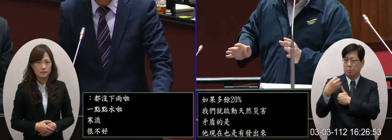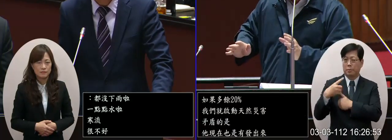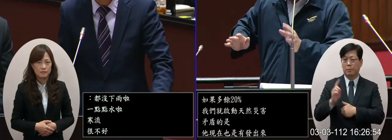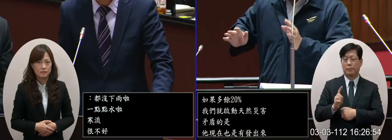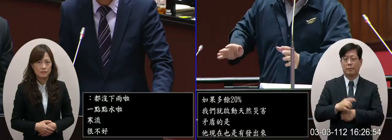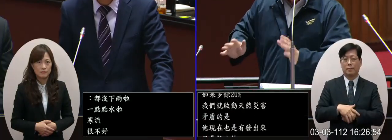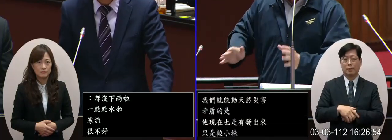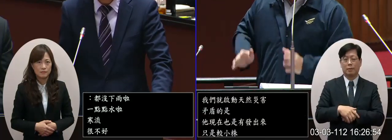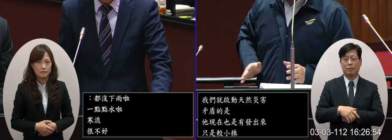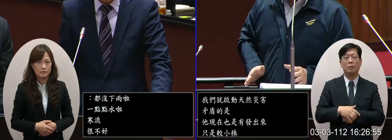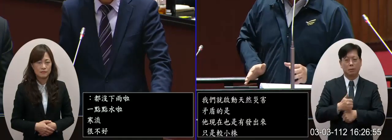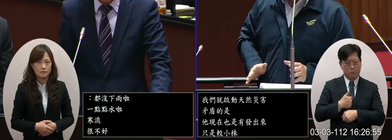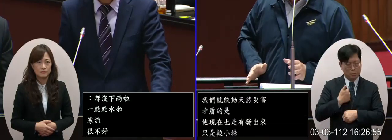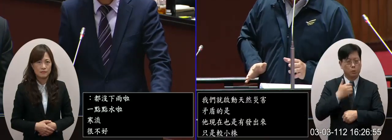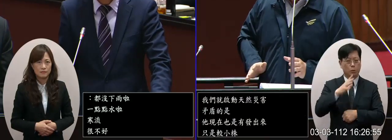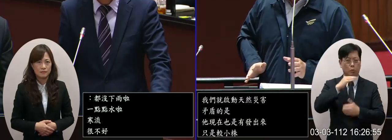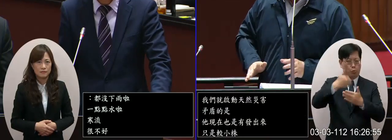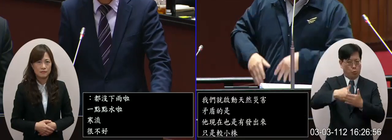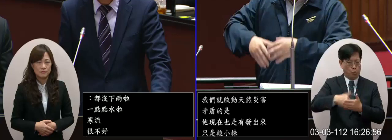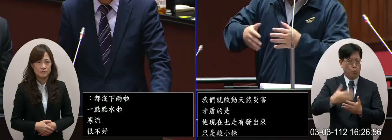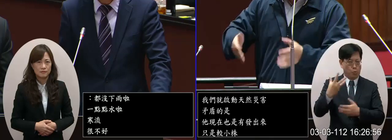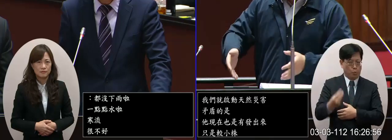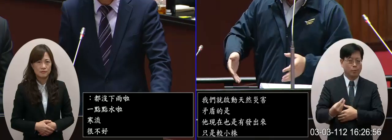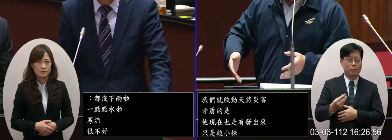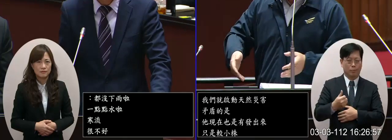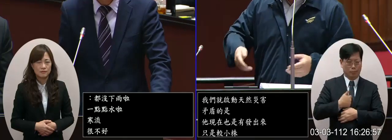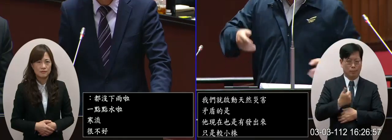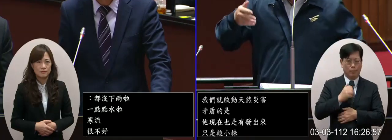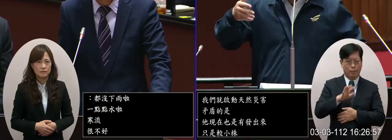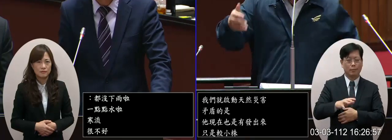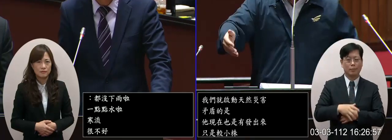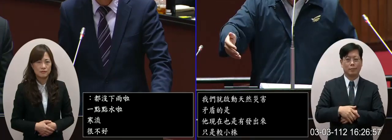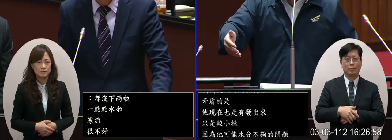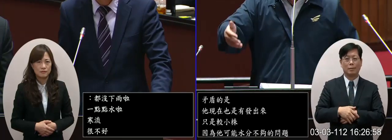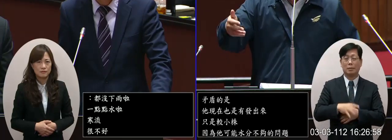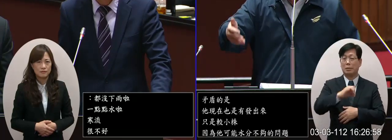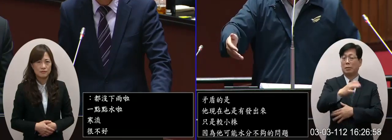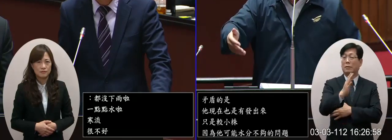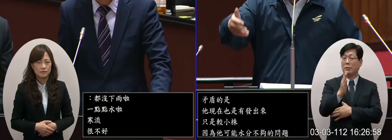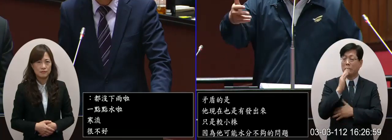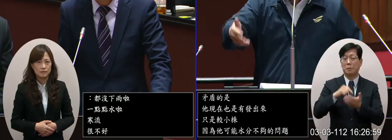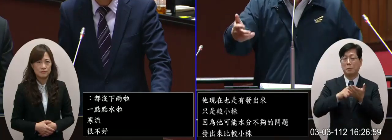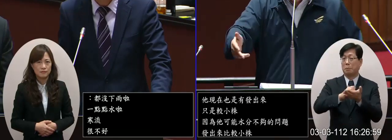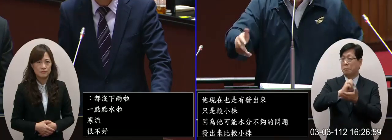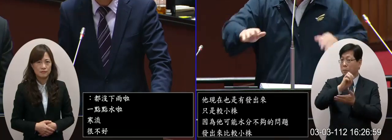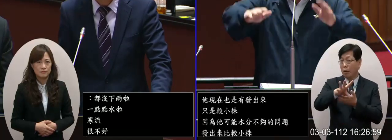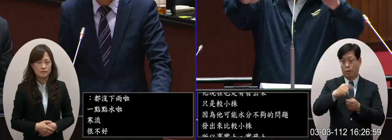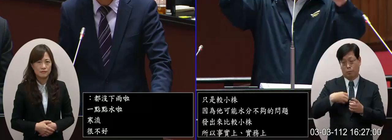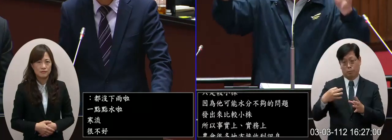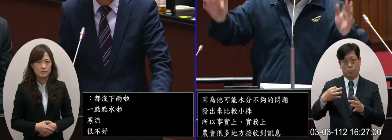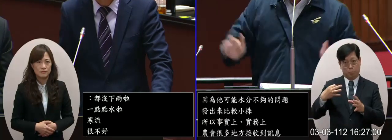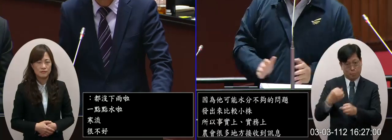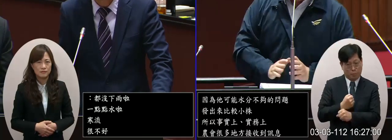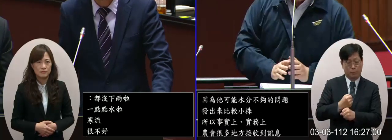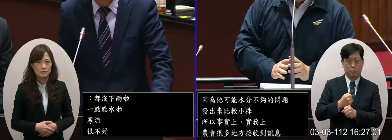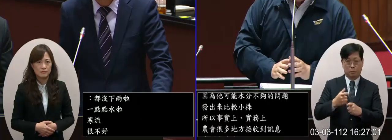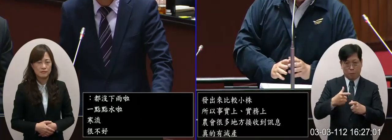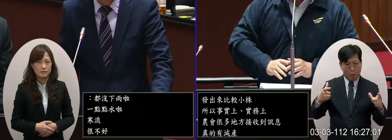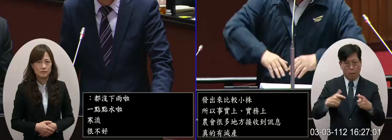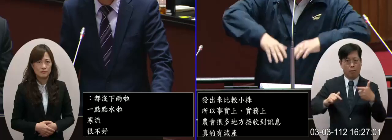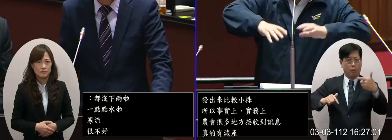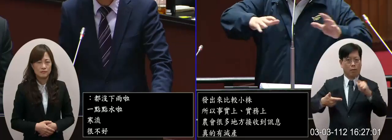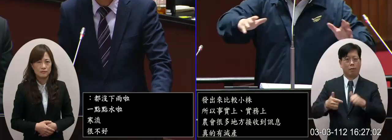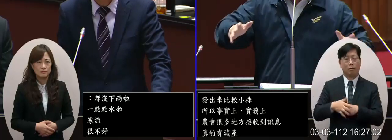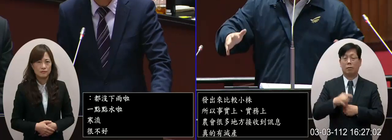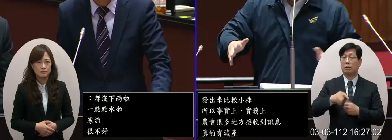訊息就是說真的有減產可是真的有減產可是跟地方政府回報的損害面積又有一點落差